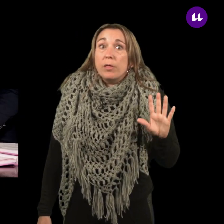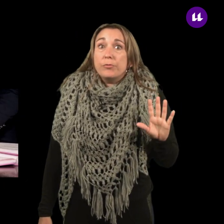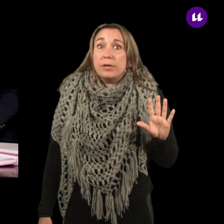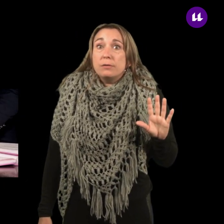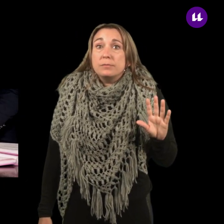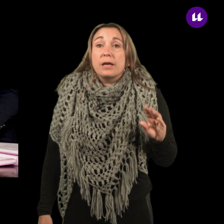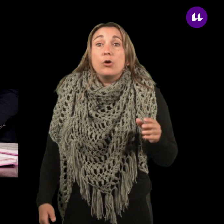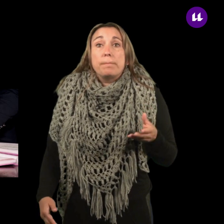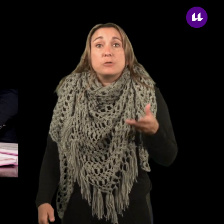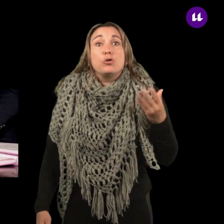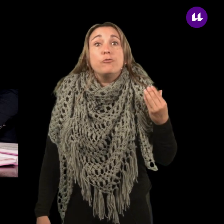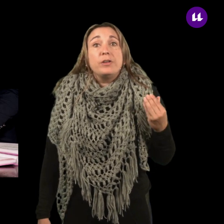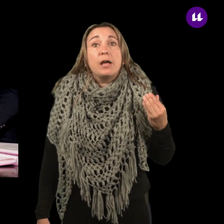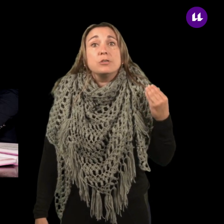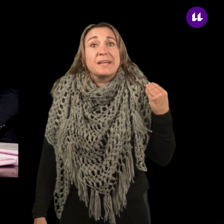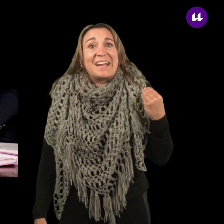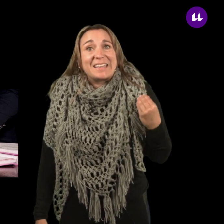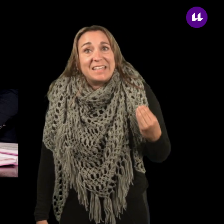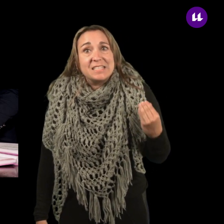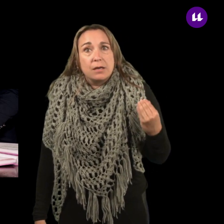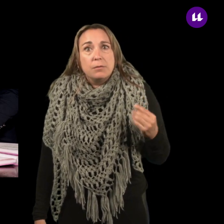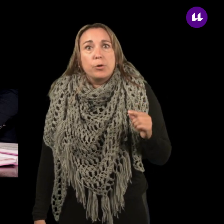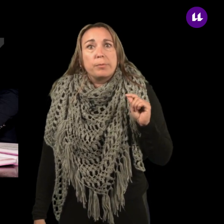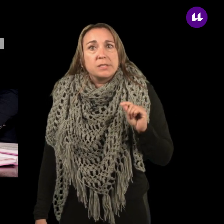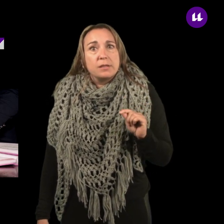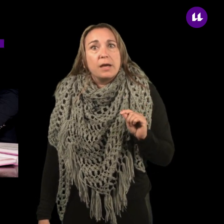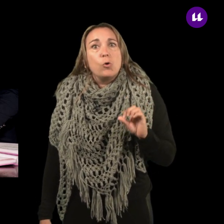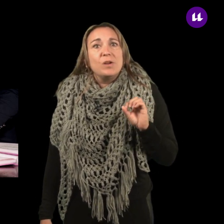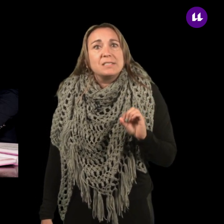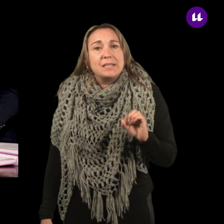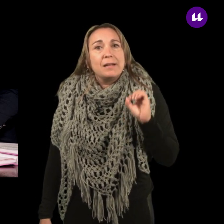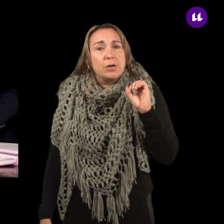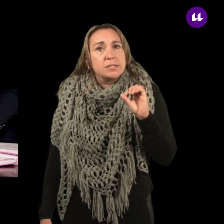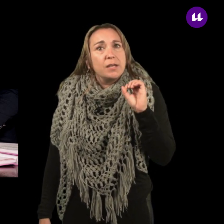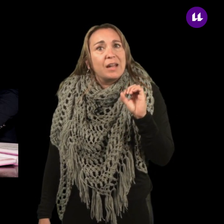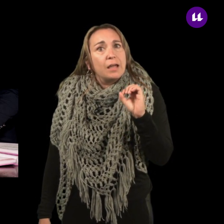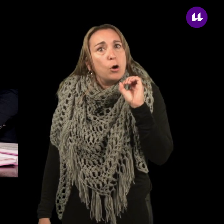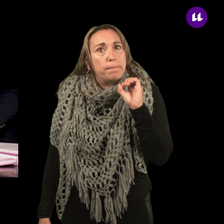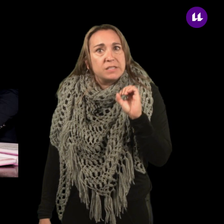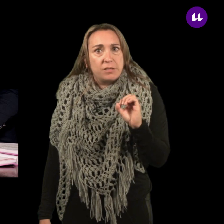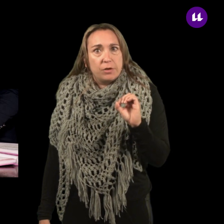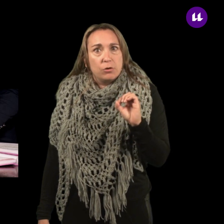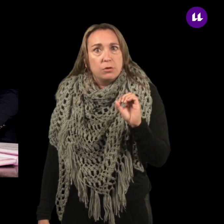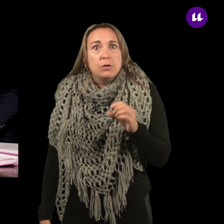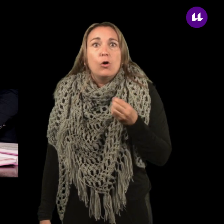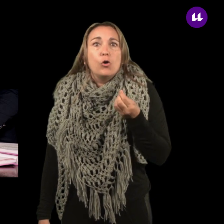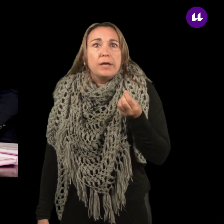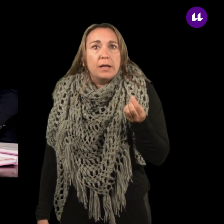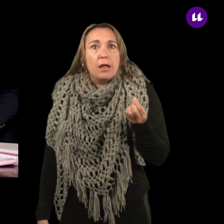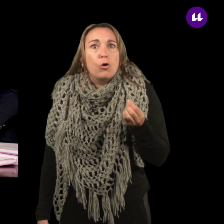deducir que los espacios confinados se caracterizan por presentar una serie de riesgos específicos, originados,